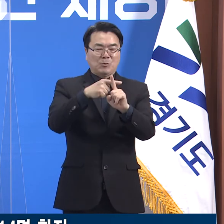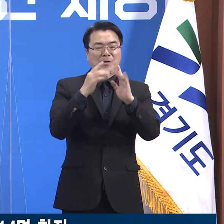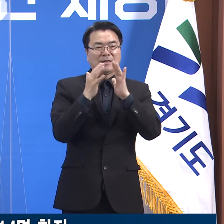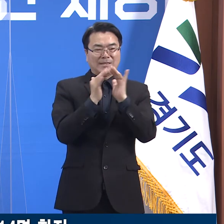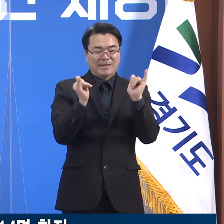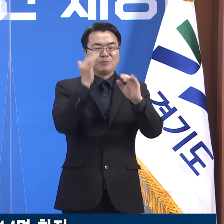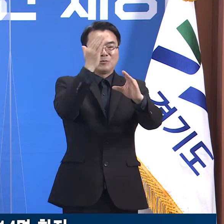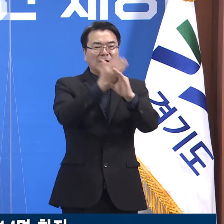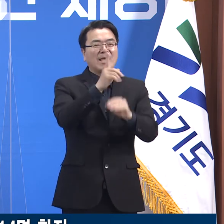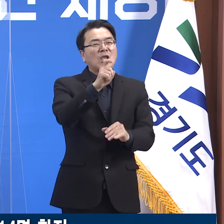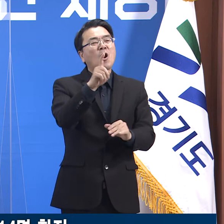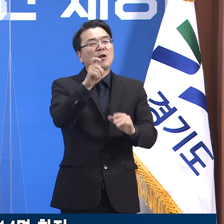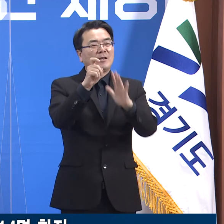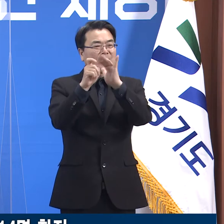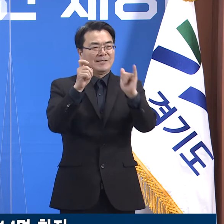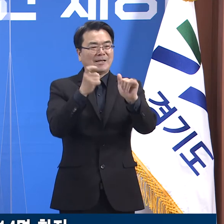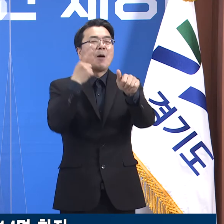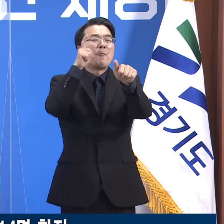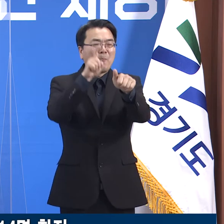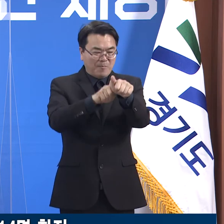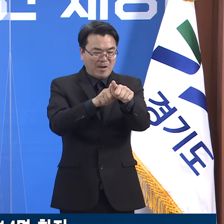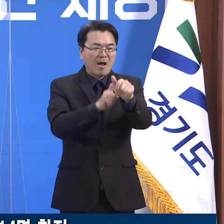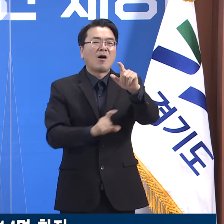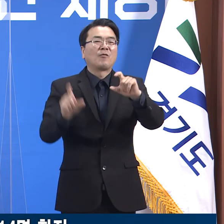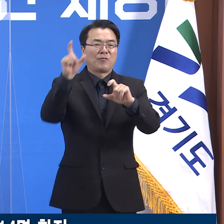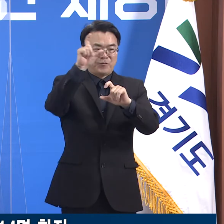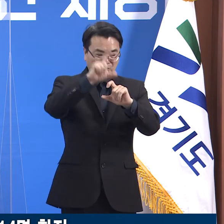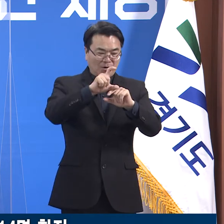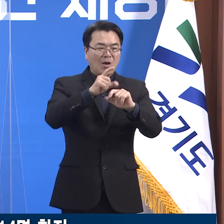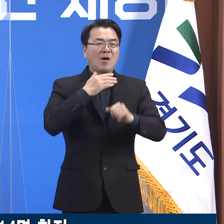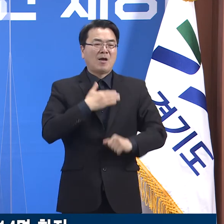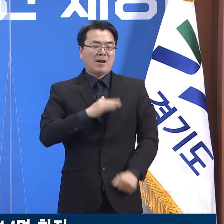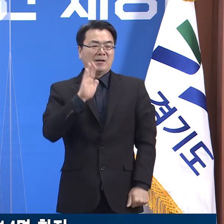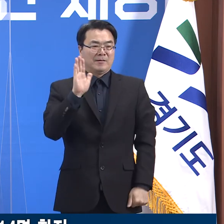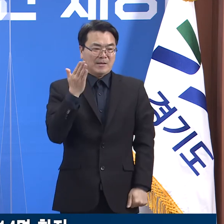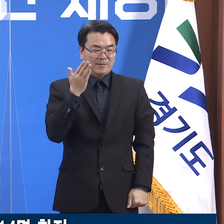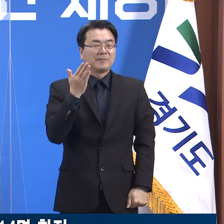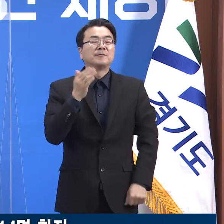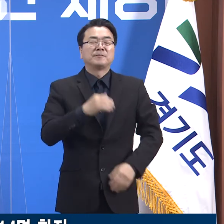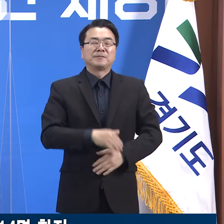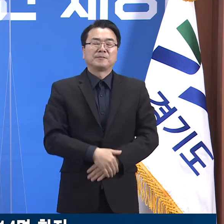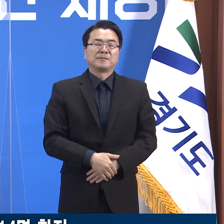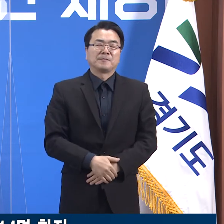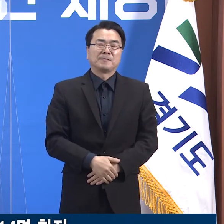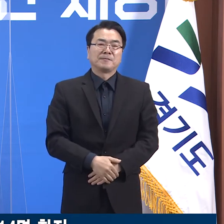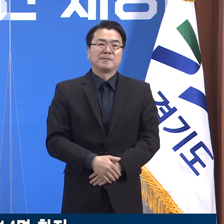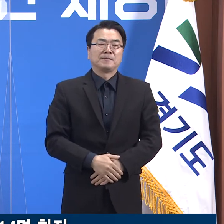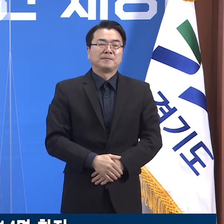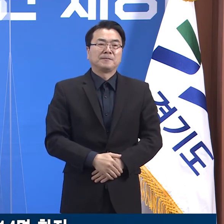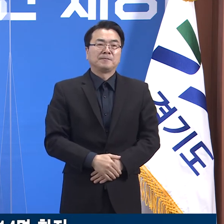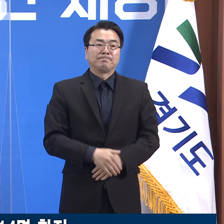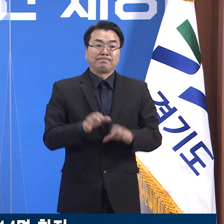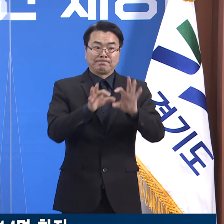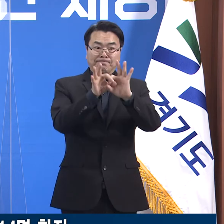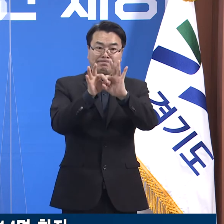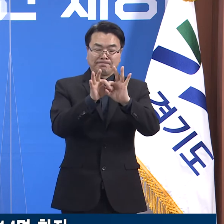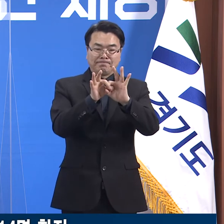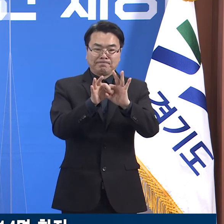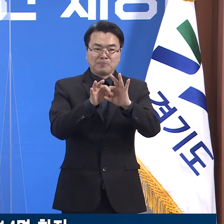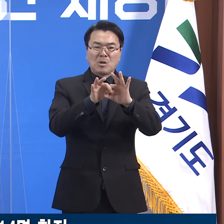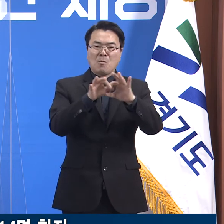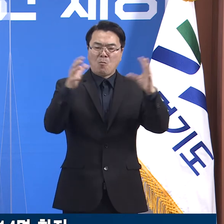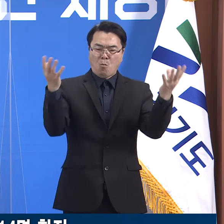확인되었습니다. 20일 0시 기준 누적 확진자는 14명입니다. 관련된 총